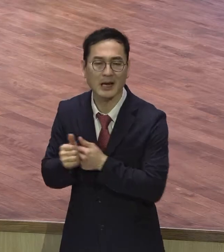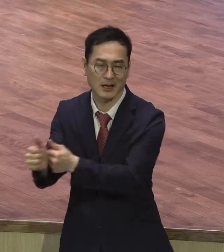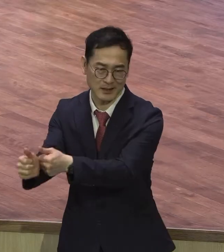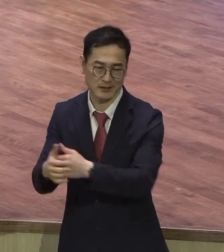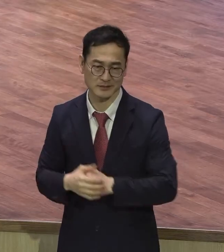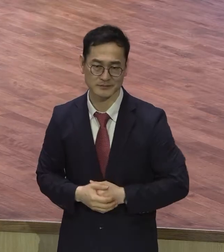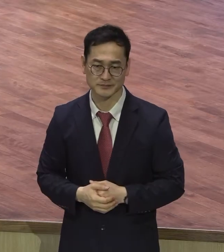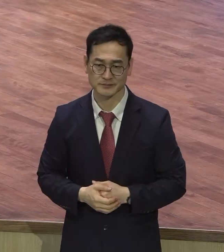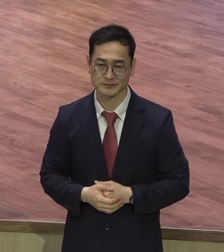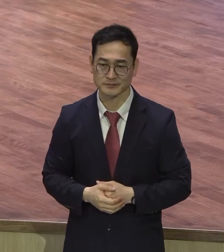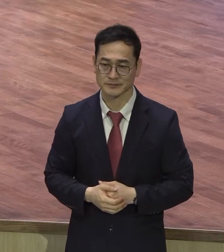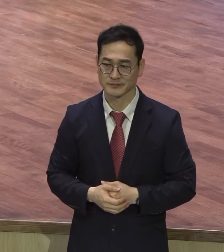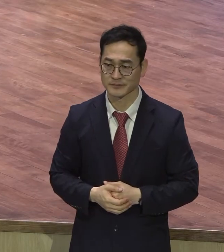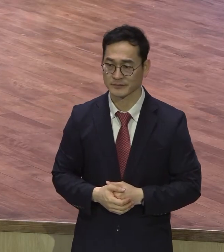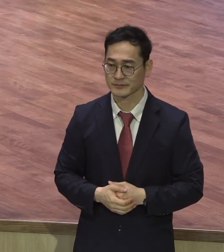자기 생각, 자기 판단이.